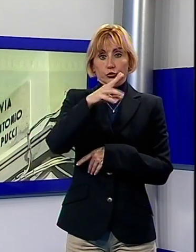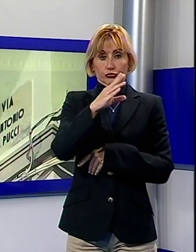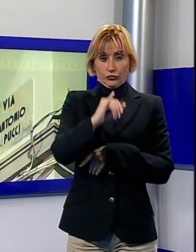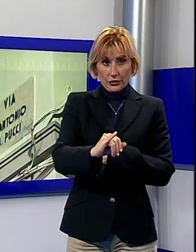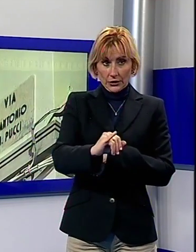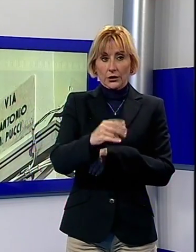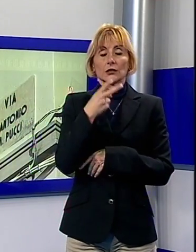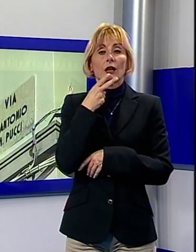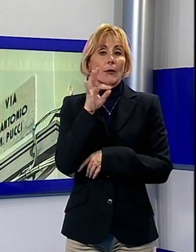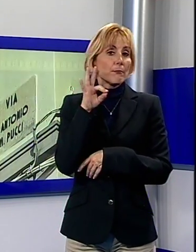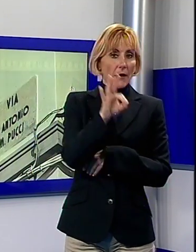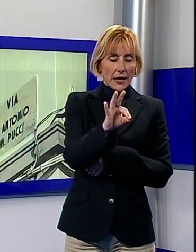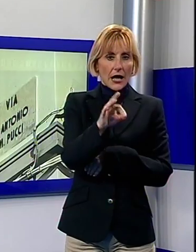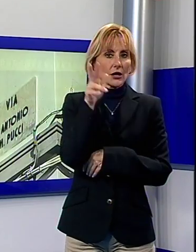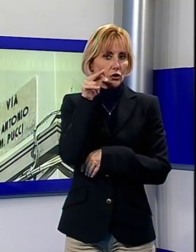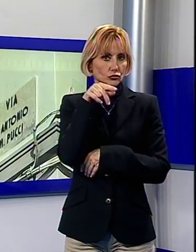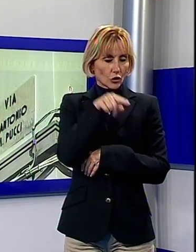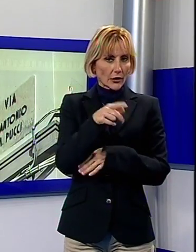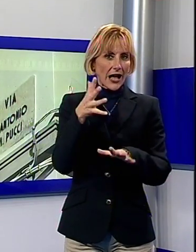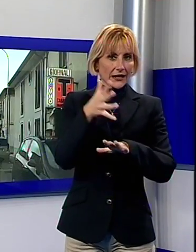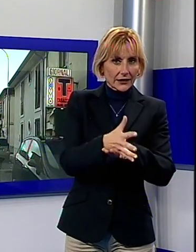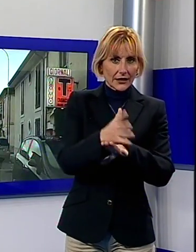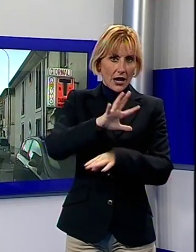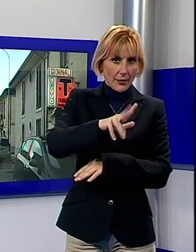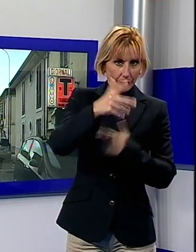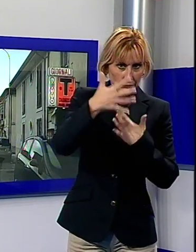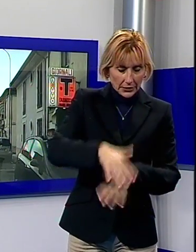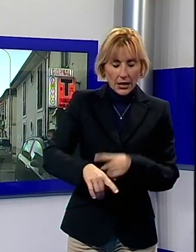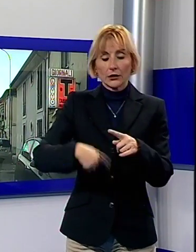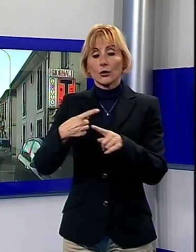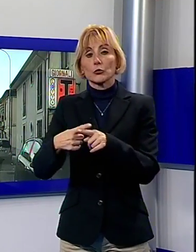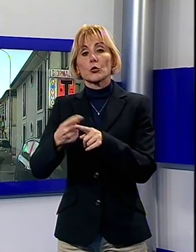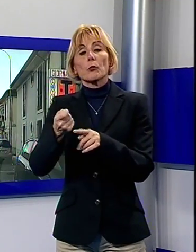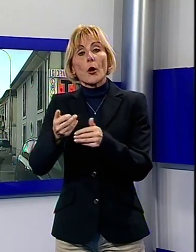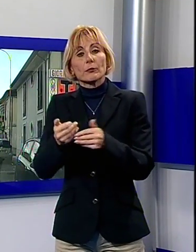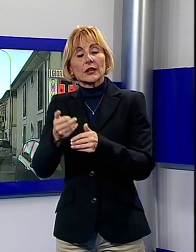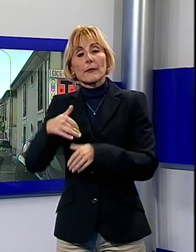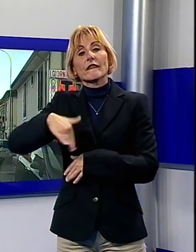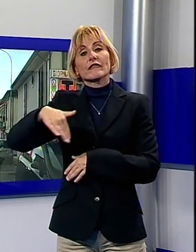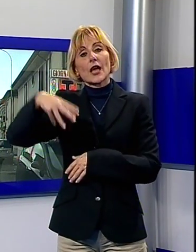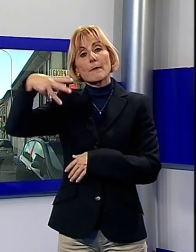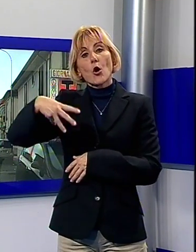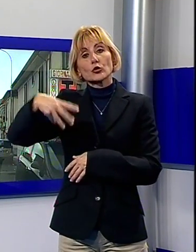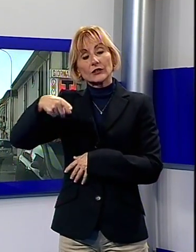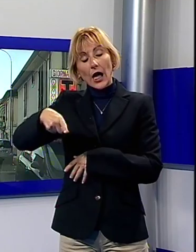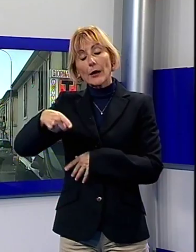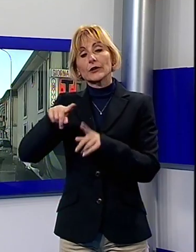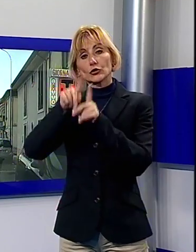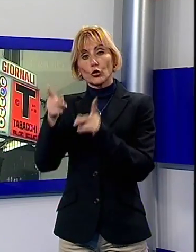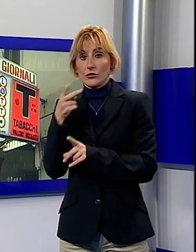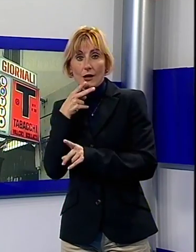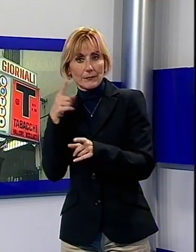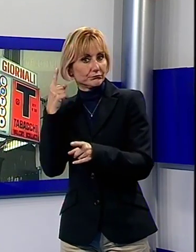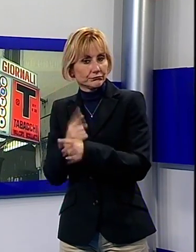mira dalla tabaccaia aggredita e rapinata in centro e l'altra poco prima in via di Montramito nella parte